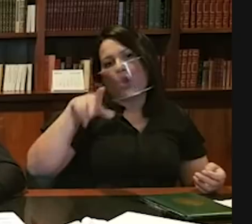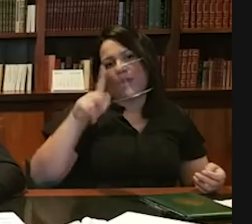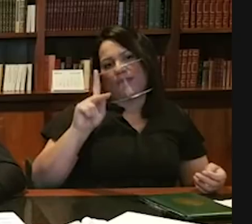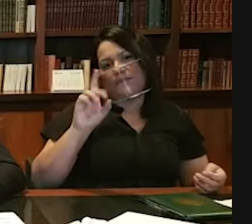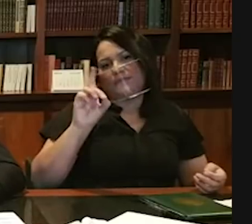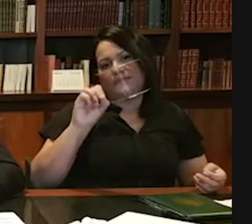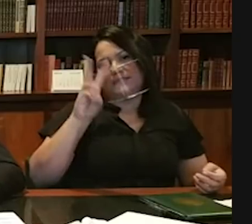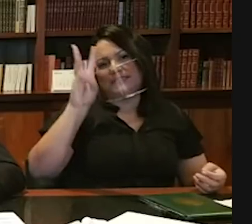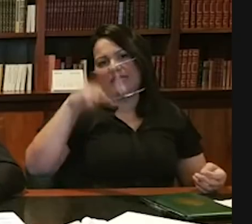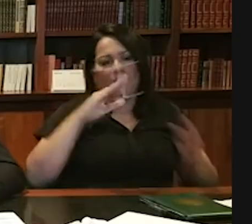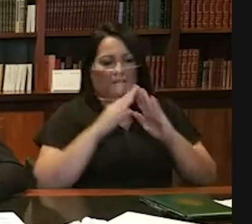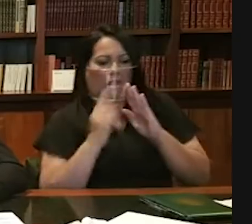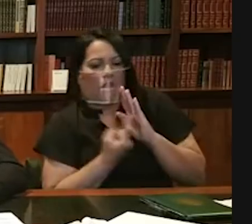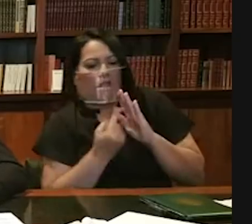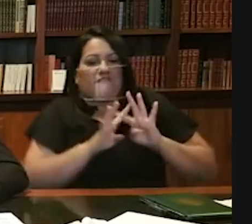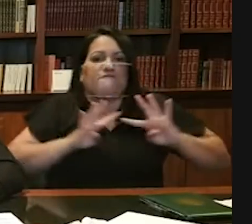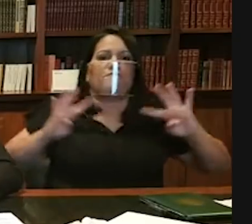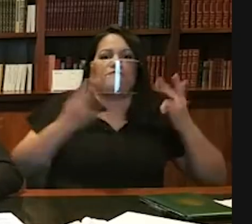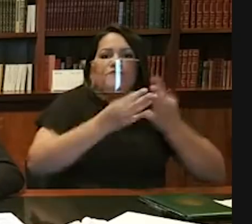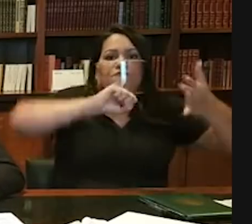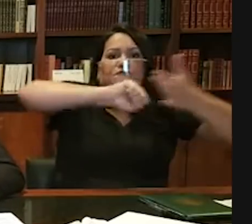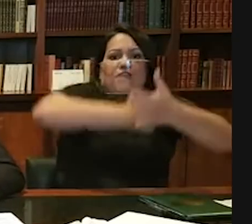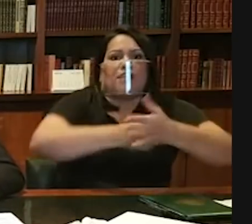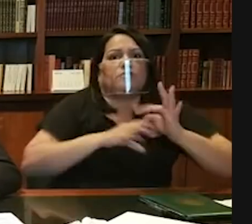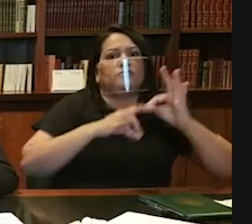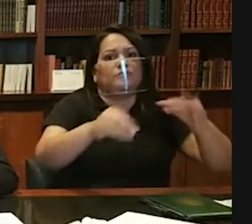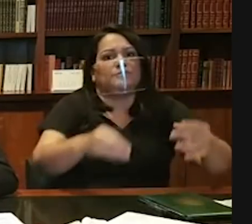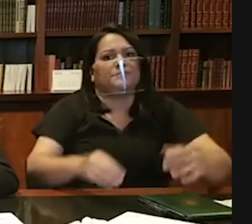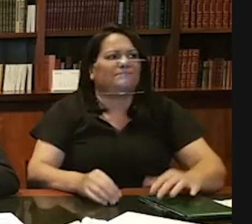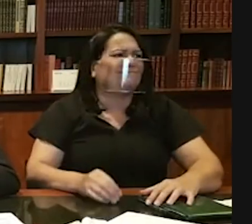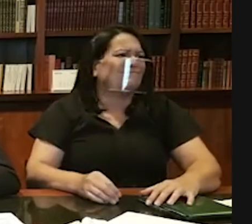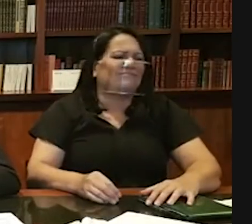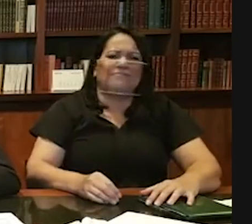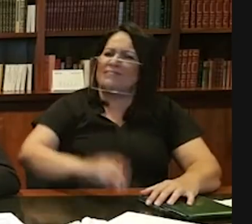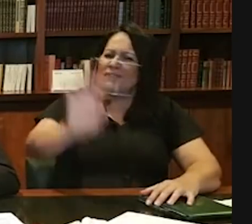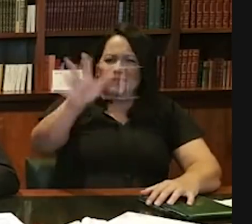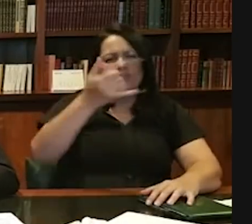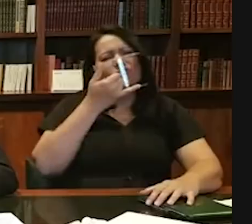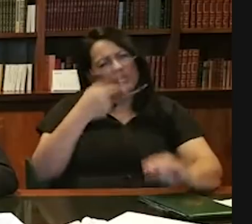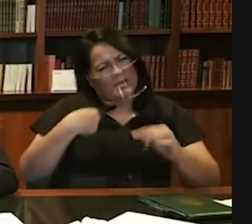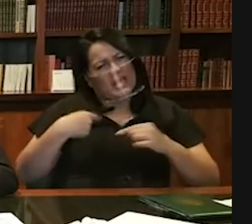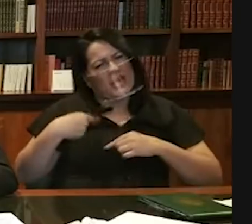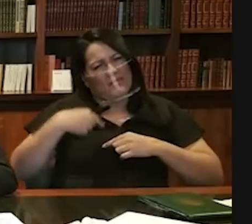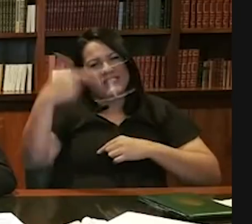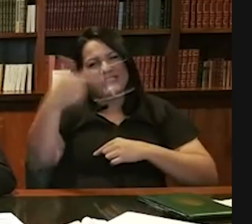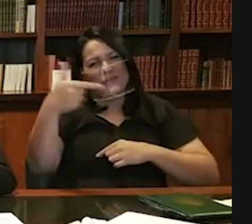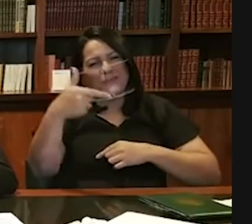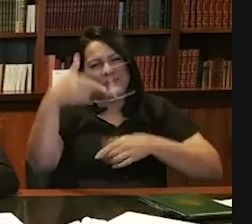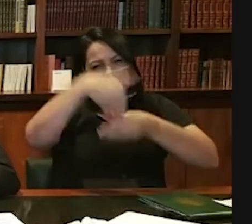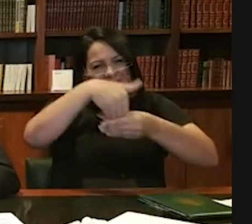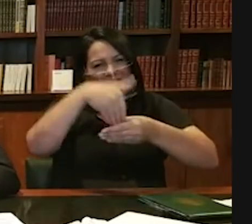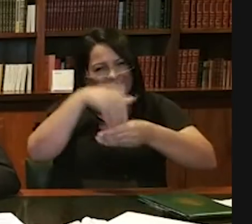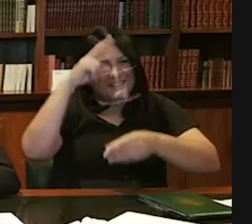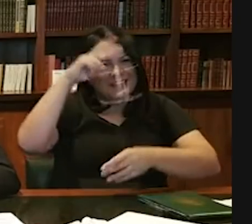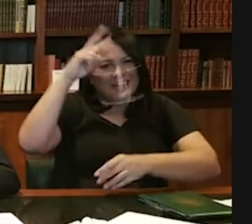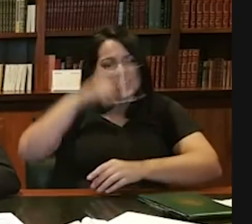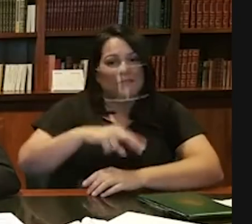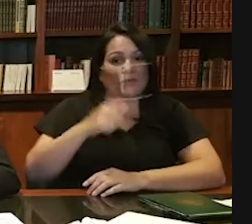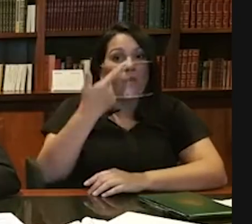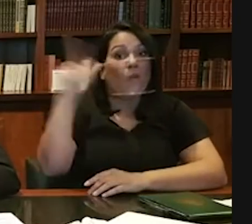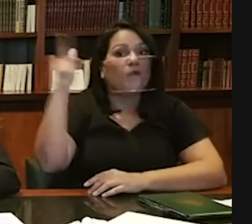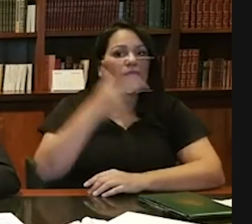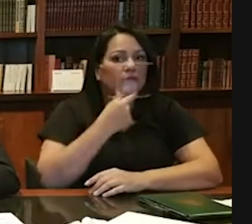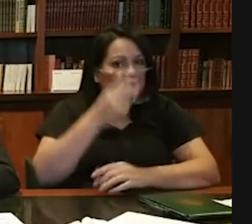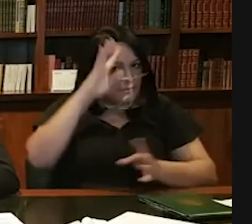Agora espera um pouquinho, pessoal. Eu fui pro segundo turno com outro cara aí disputando a presidência. Imagina se aquele outro cara tivesse ganho.